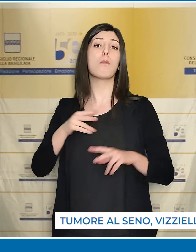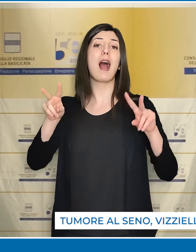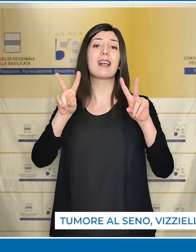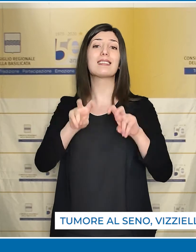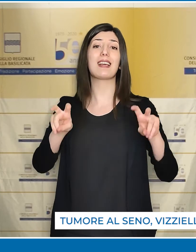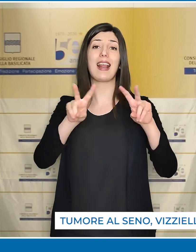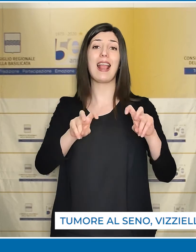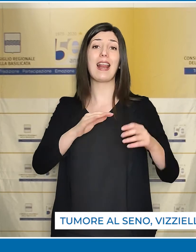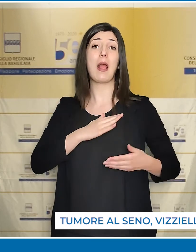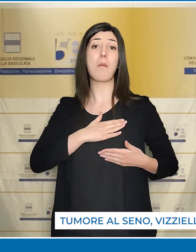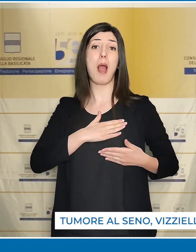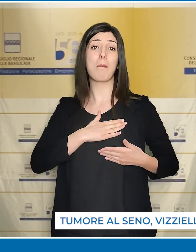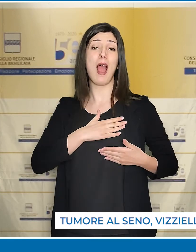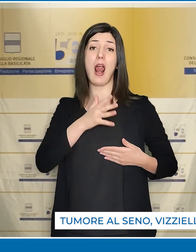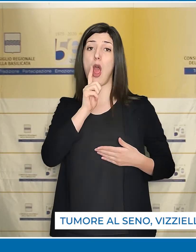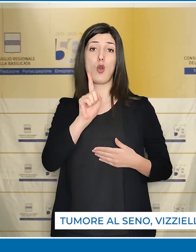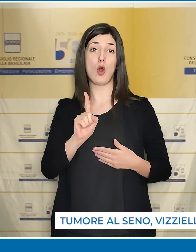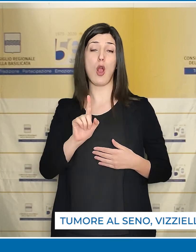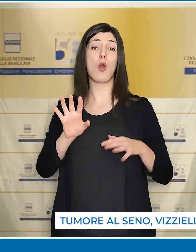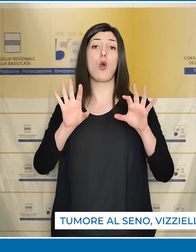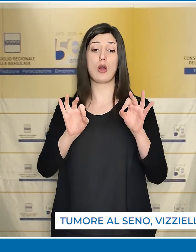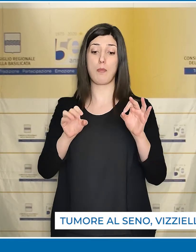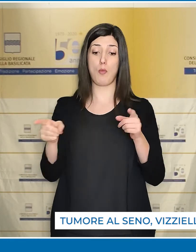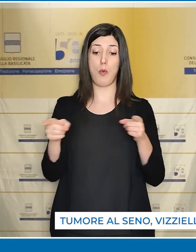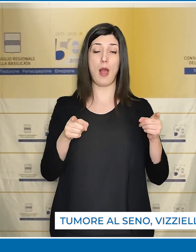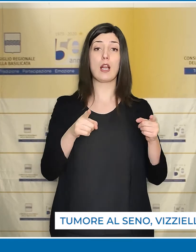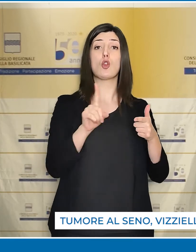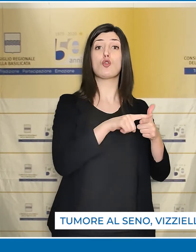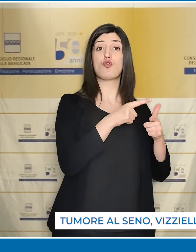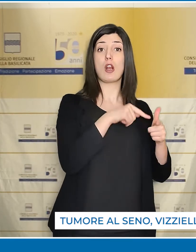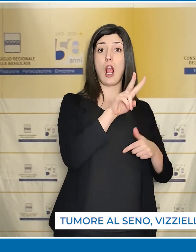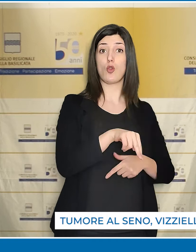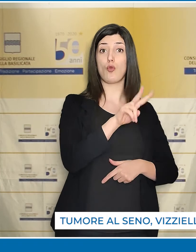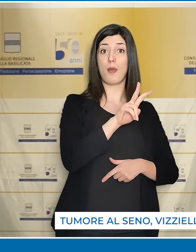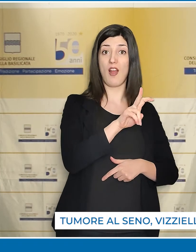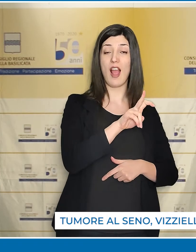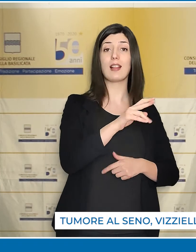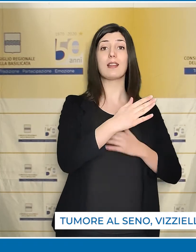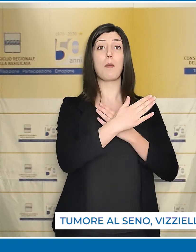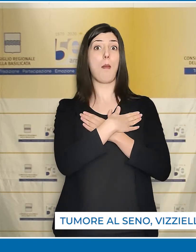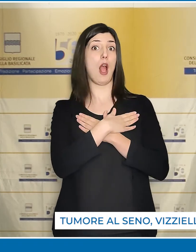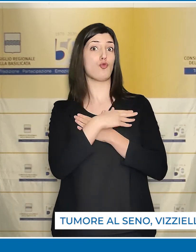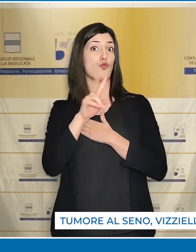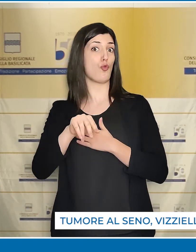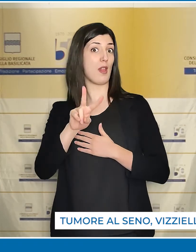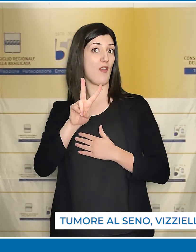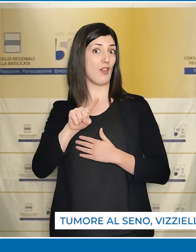mammella non effettuati tra gennaio 2020 e maggio 2021.